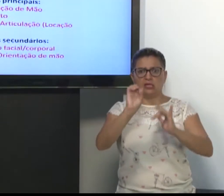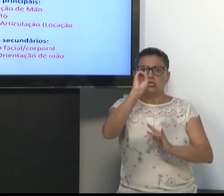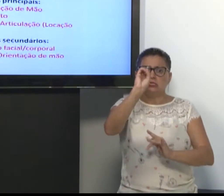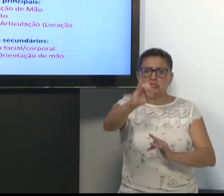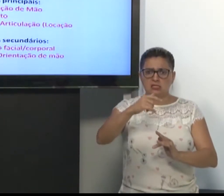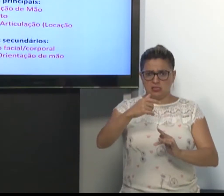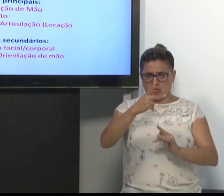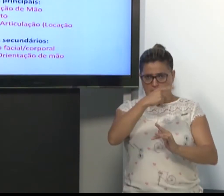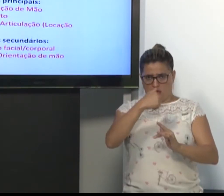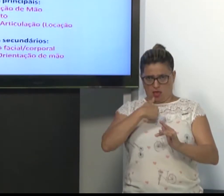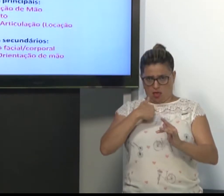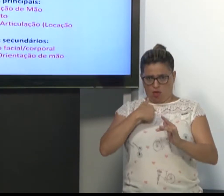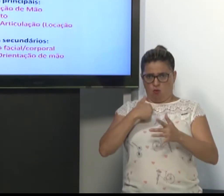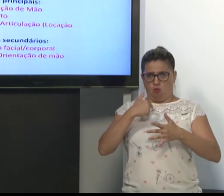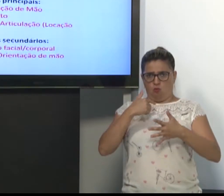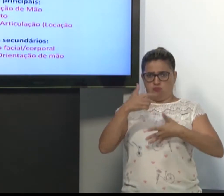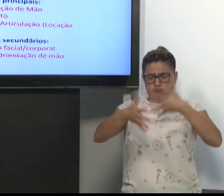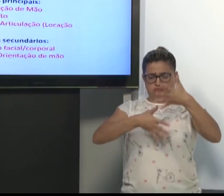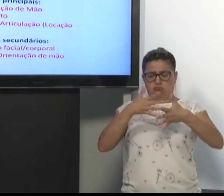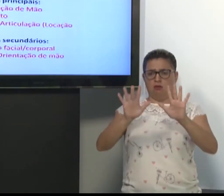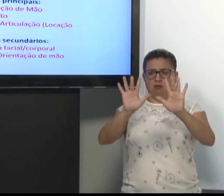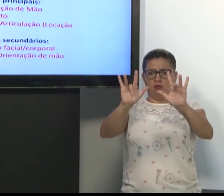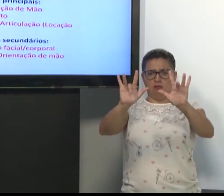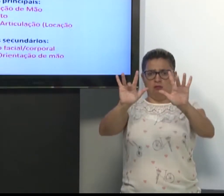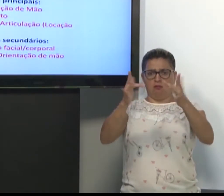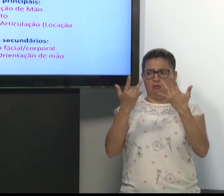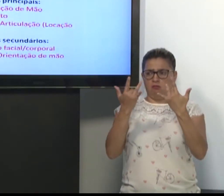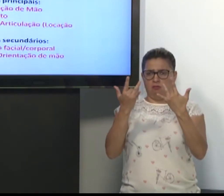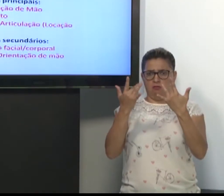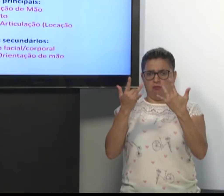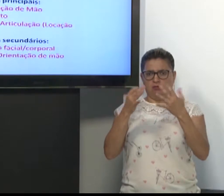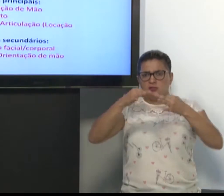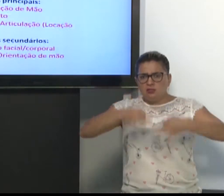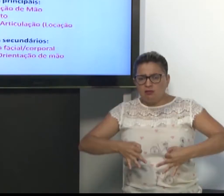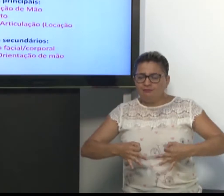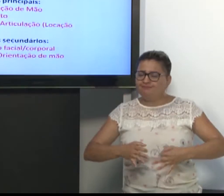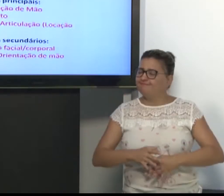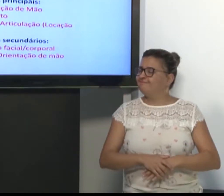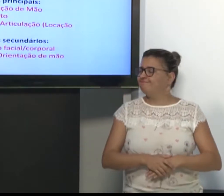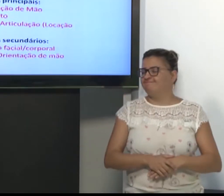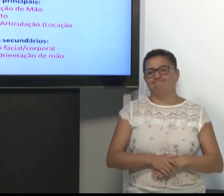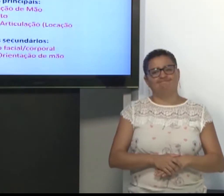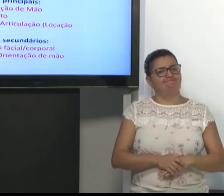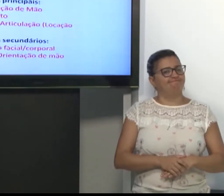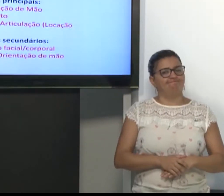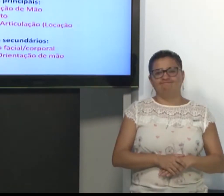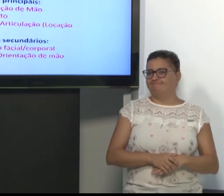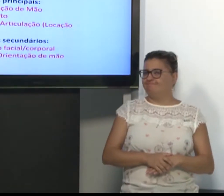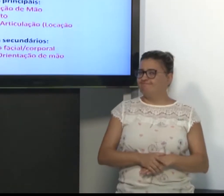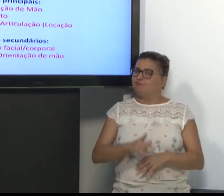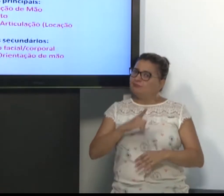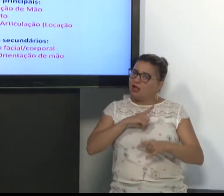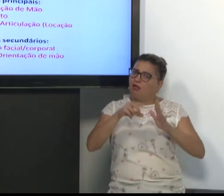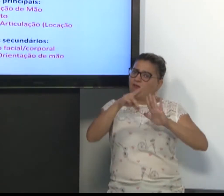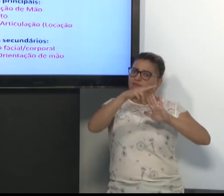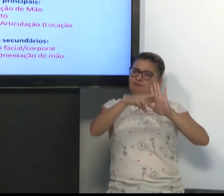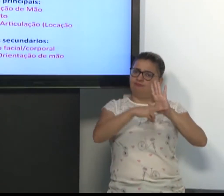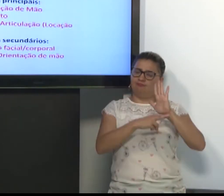Sinal de namorar. Eu estou sinalizando com a mão virada para frente, para trás. Não. Não está correto. É